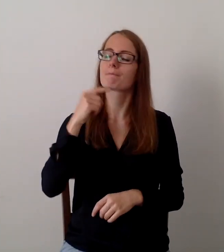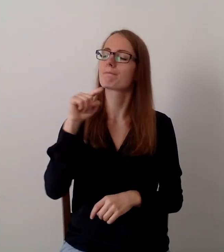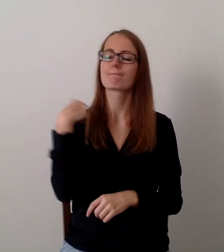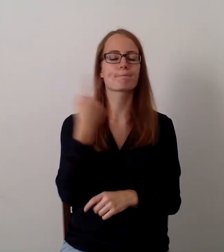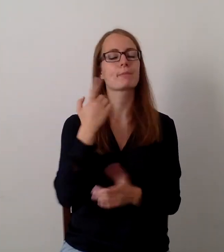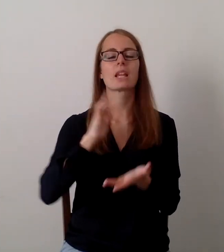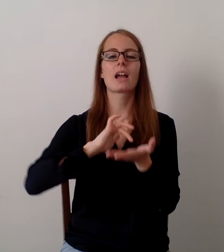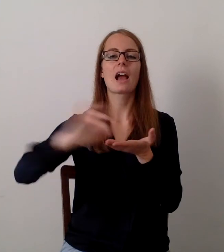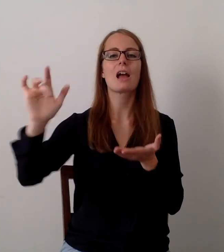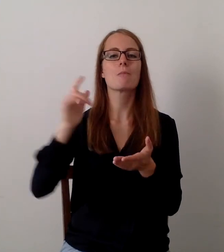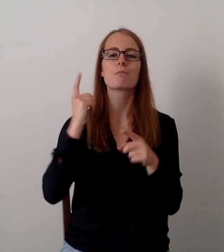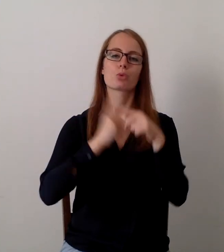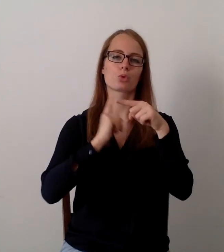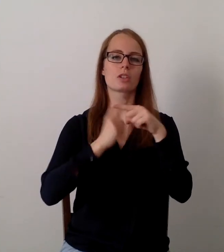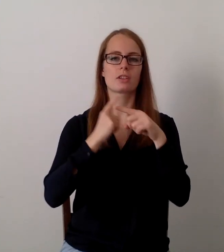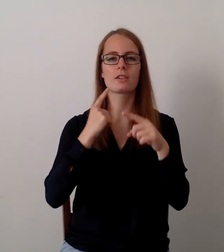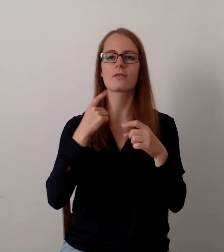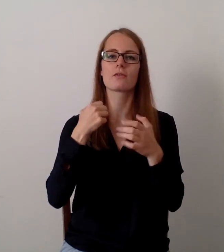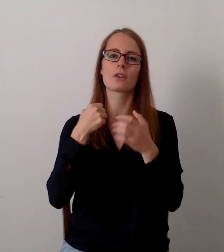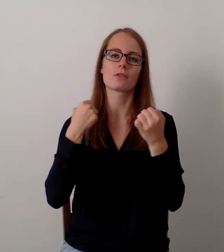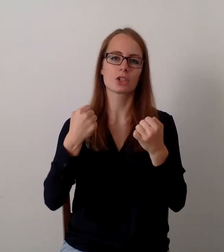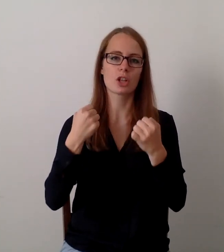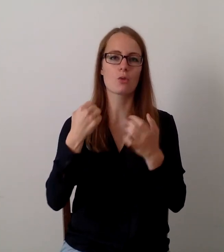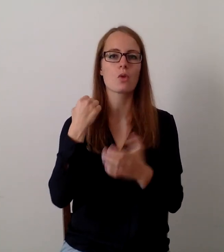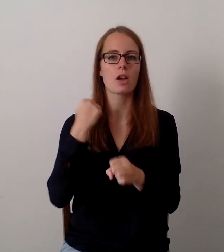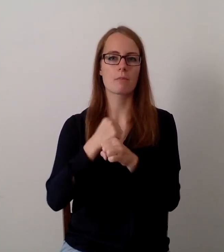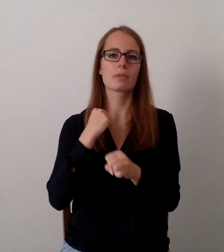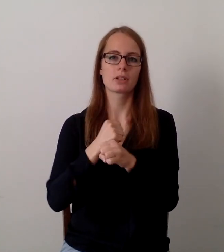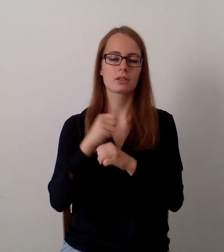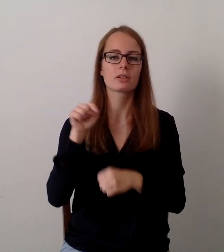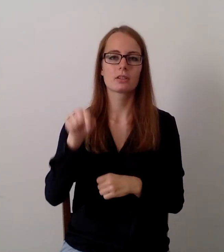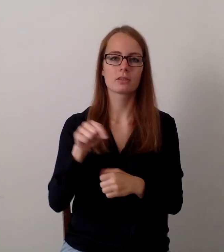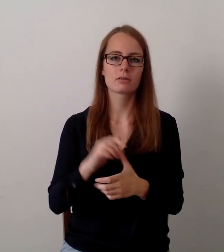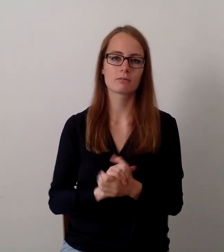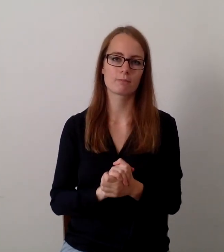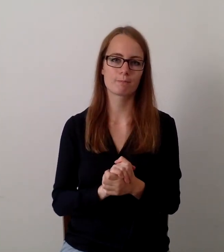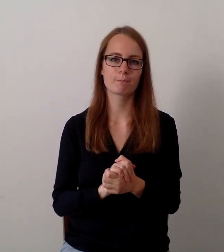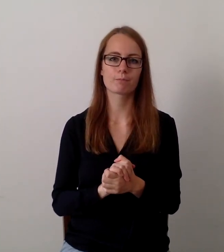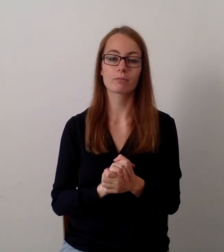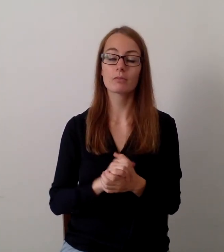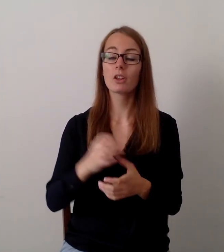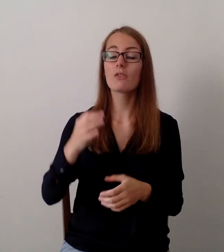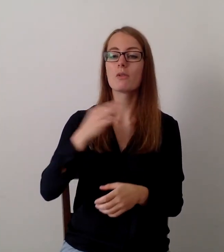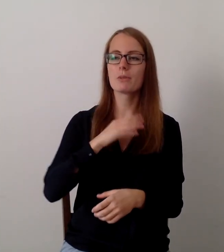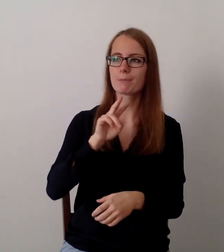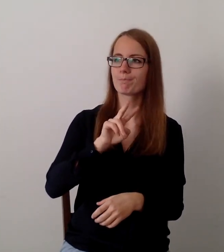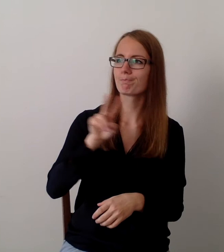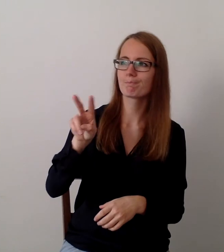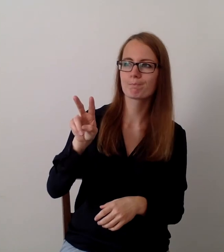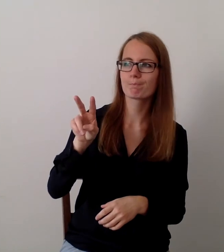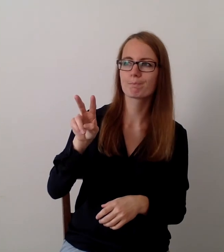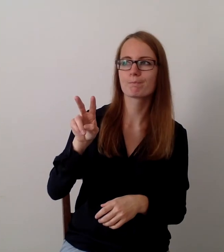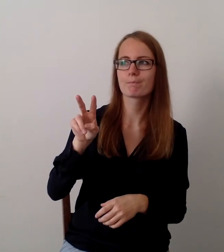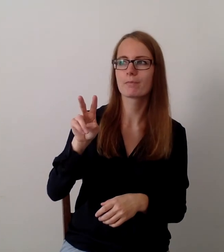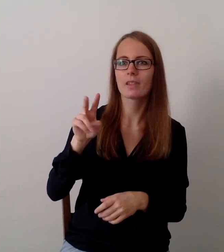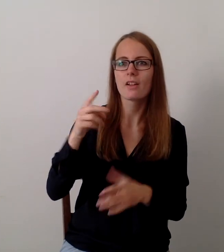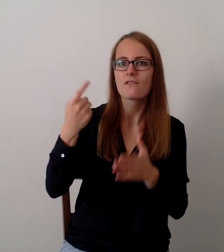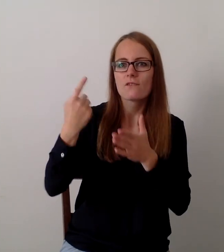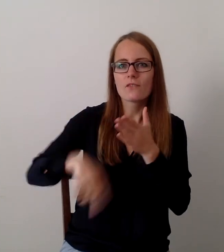arbeiten bei uns nur nach positiver Verstärkung und mit positiver Verstärkung. Für mich immer das Signal, dass